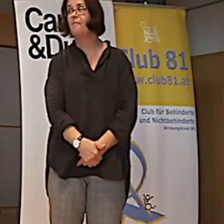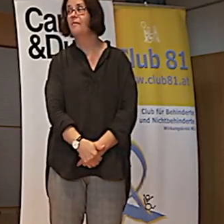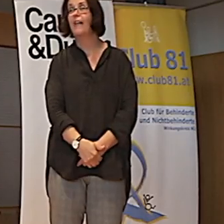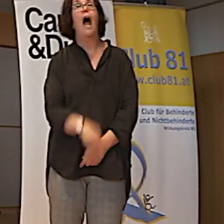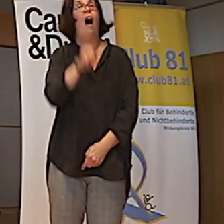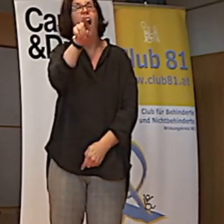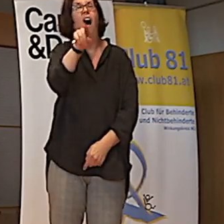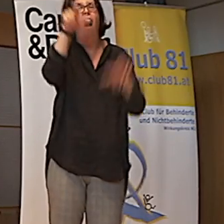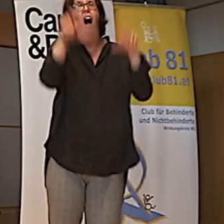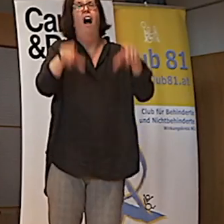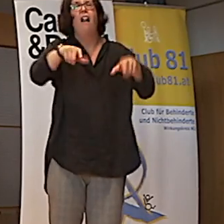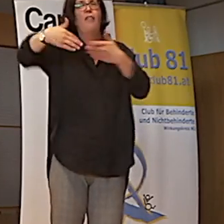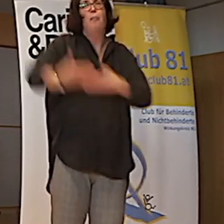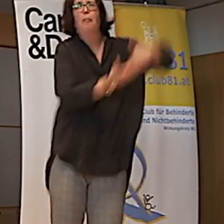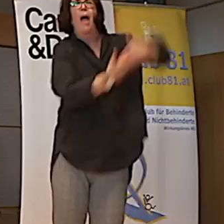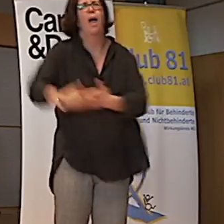Ein altes Baby!